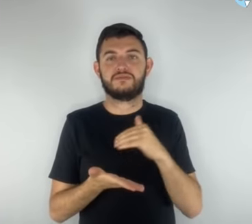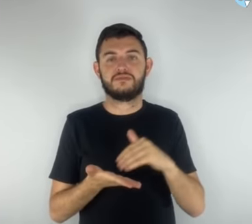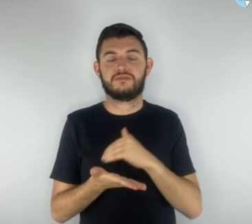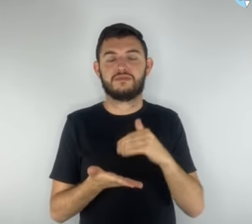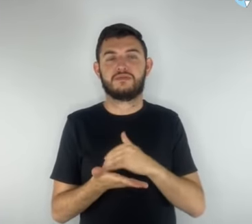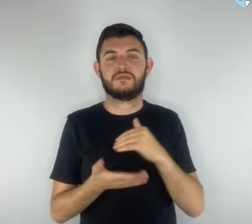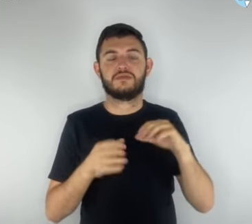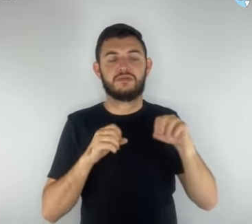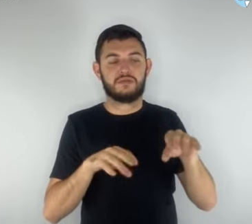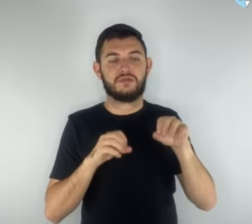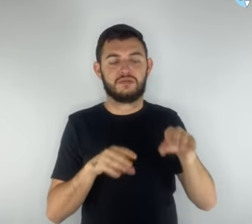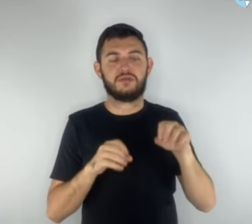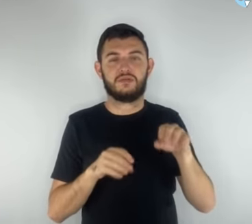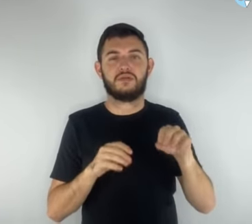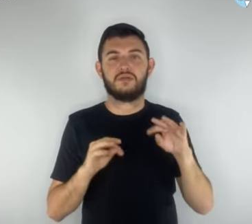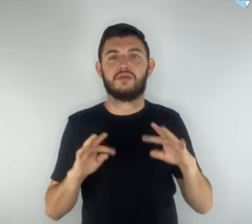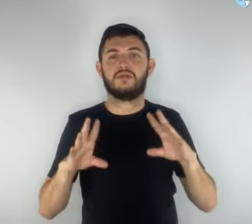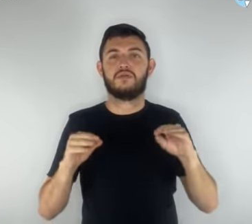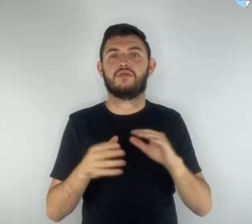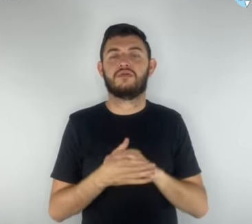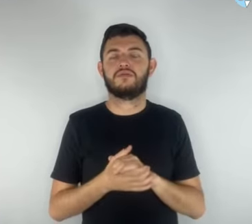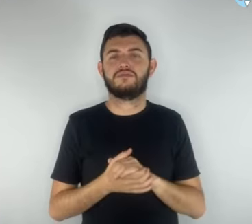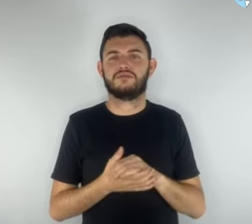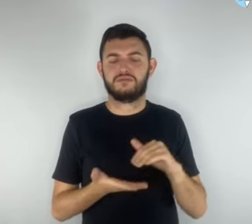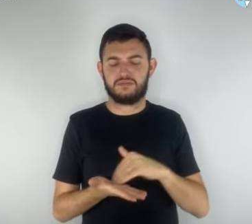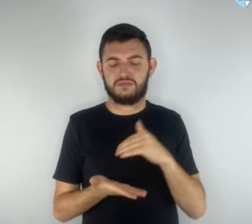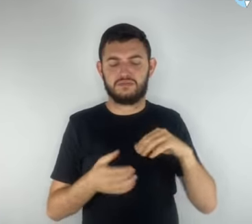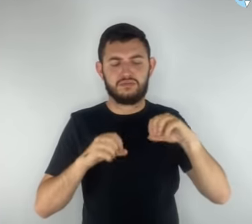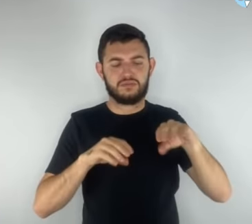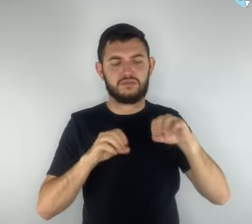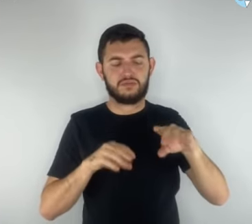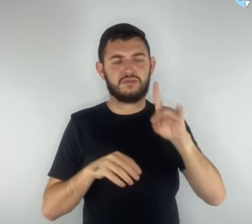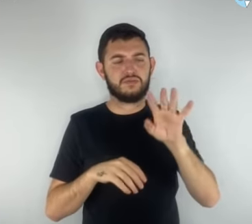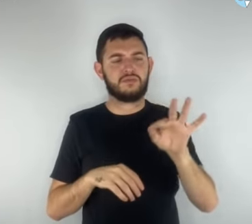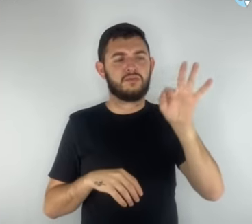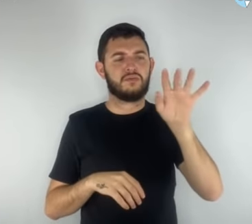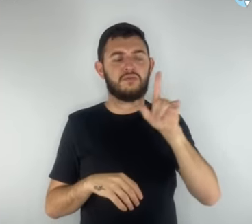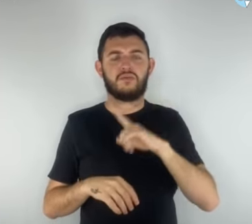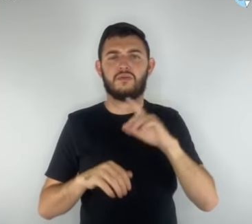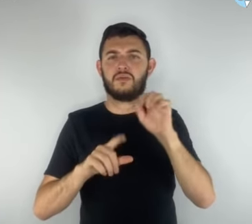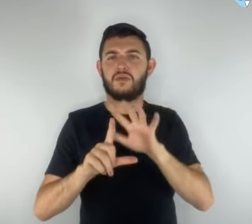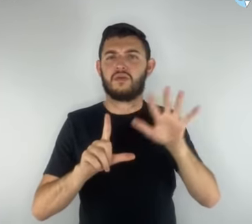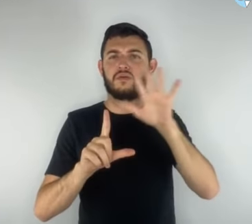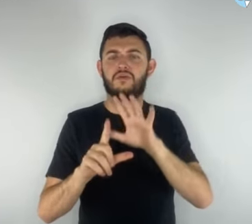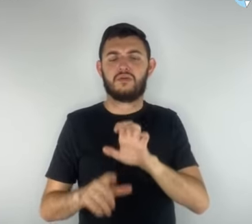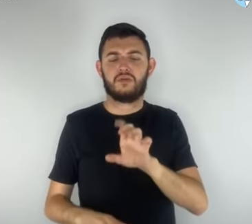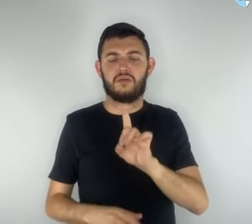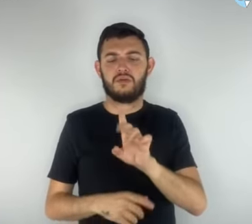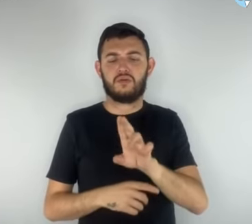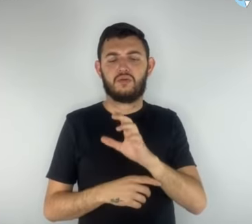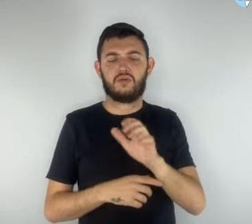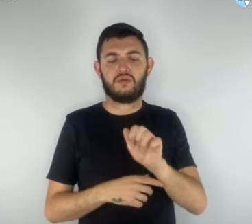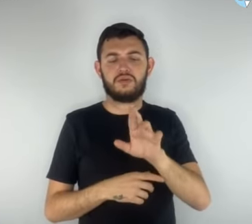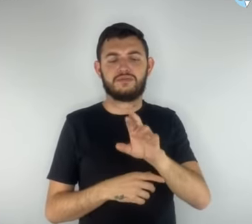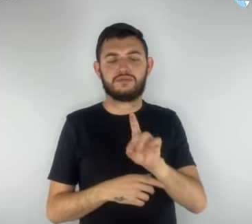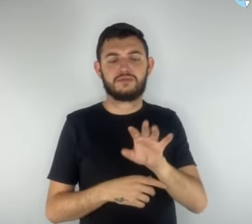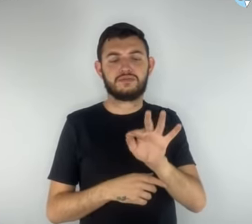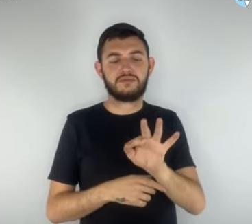A Secretaria de Educação do Distrito Federal está com a plataforma Educar DF Digital em fase de